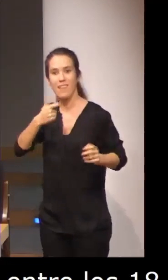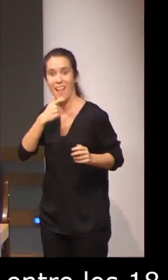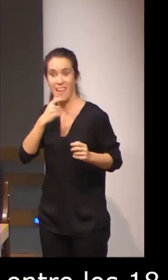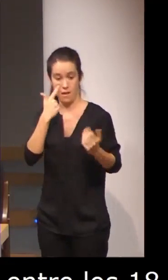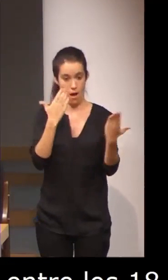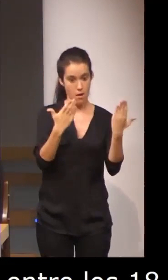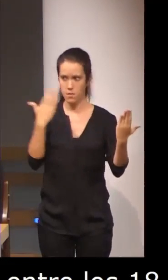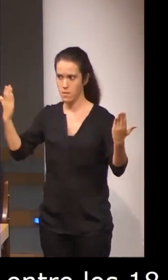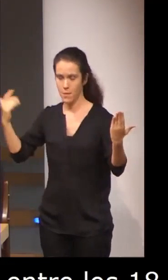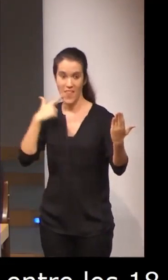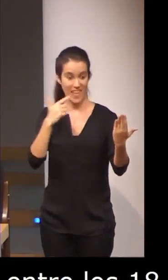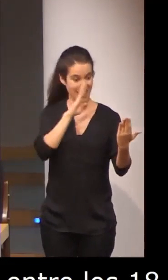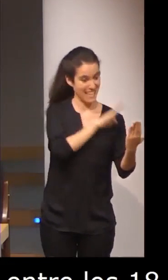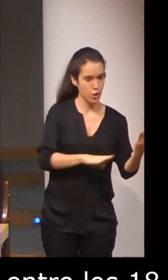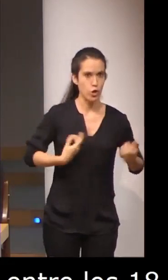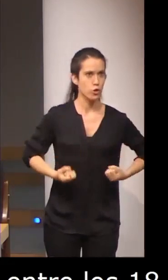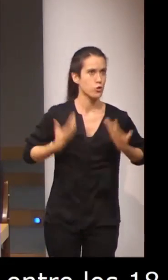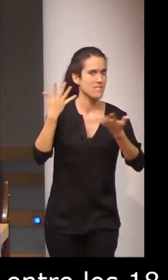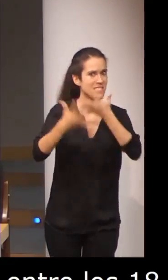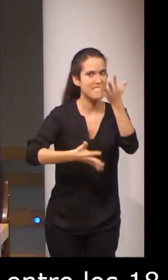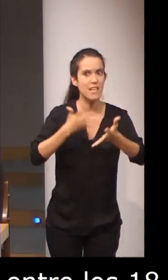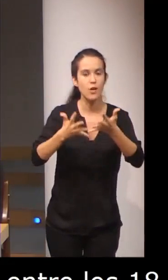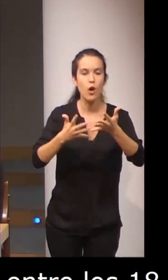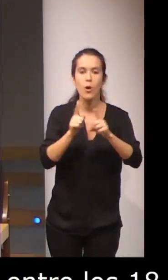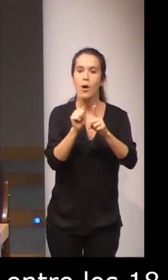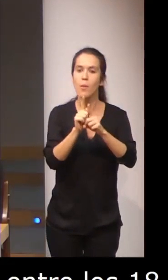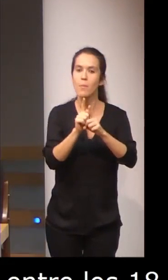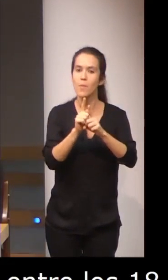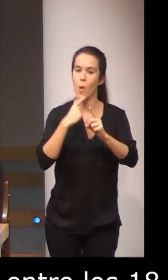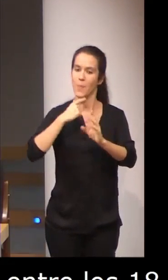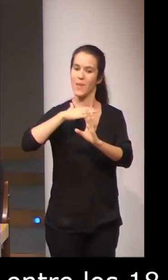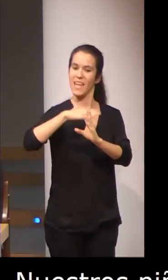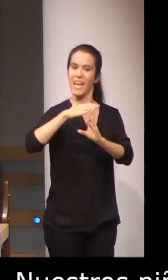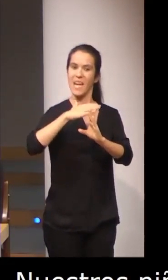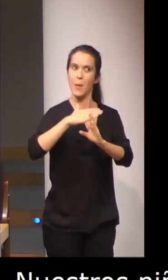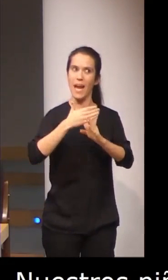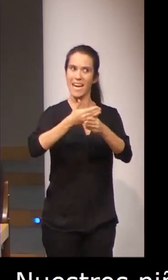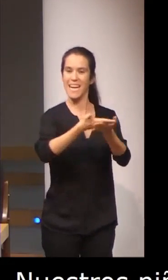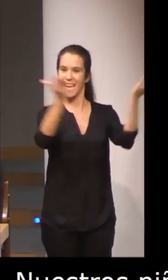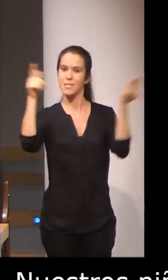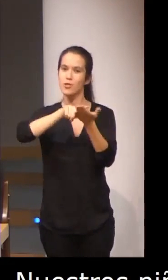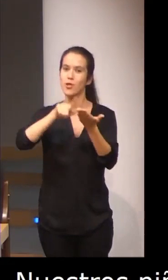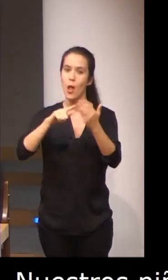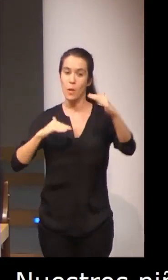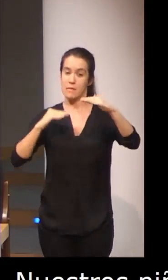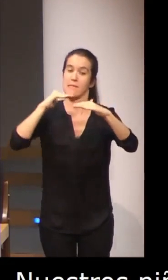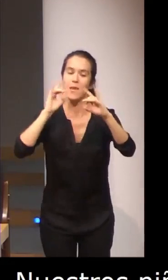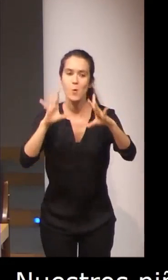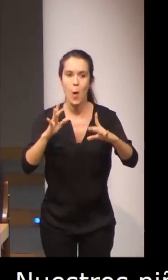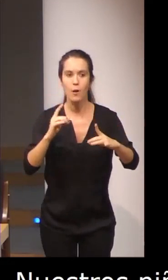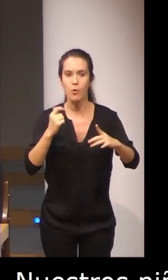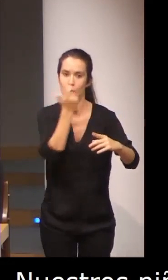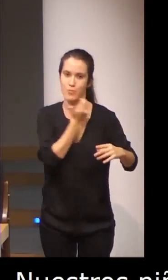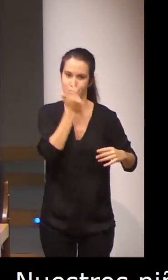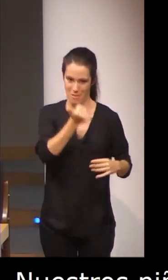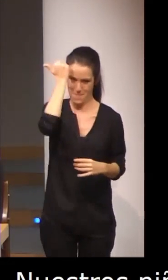cuando producen signos tardan más en alcanzar los mismos niveles que en las otras lenguas, y eso es algo que también tendremos